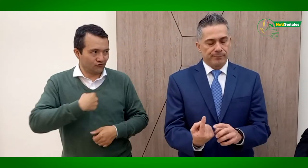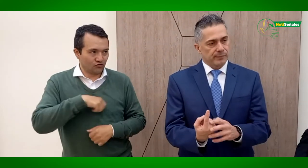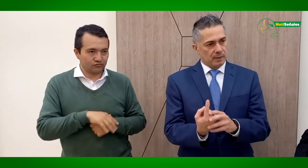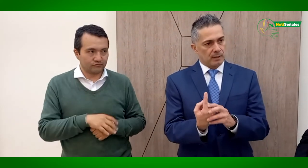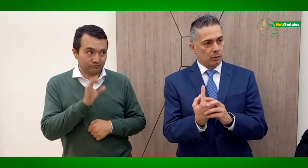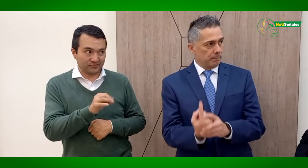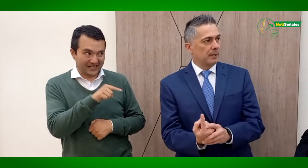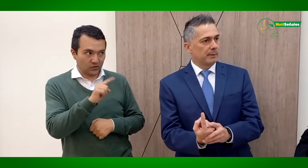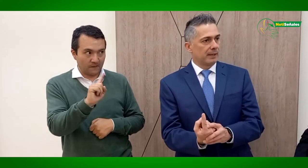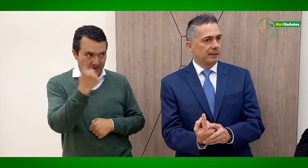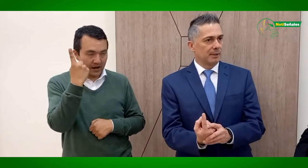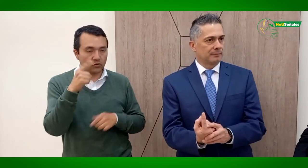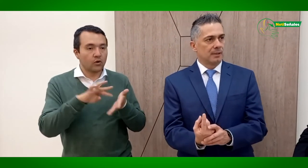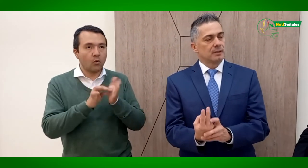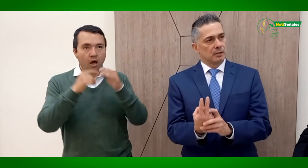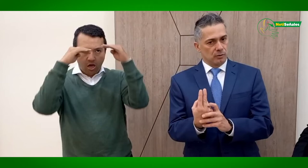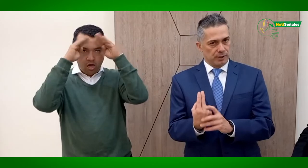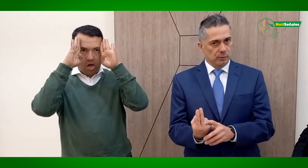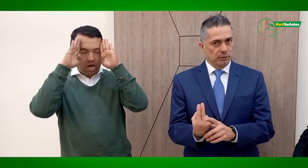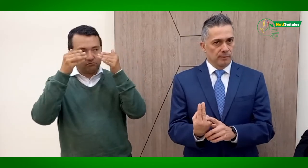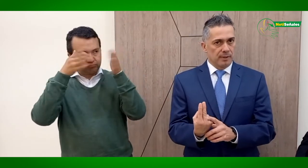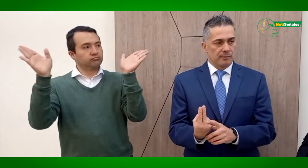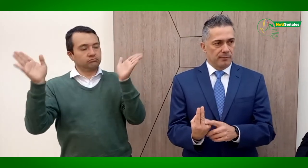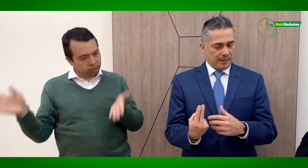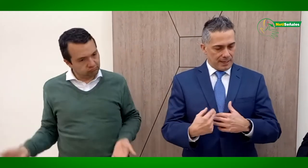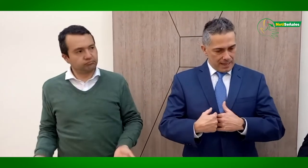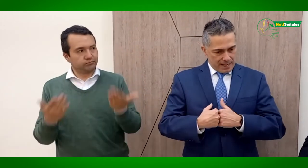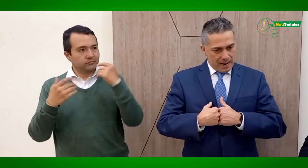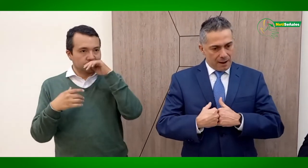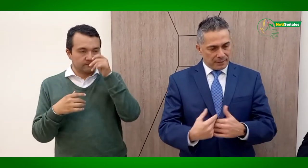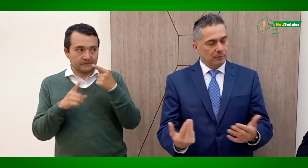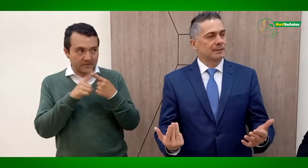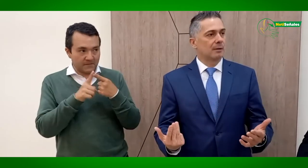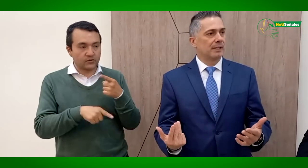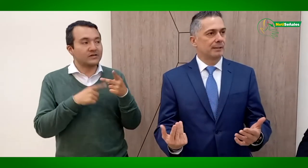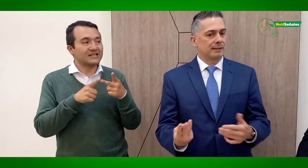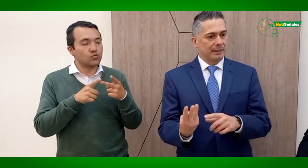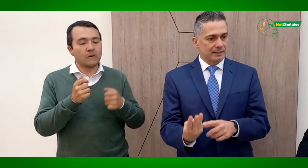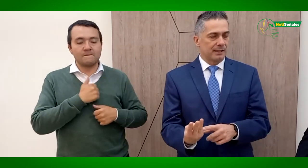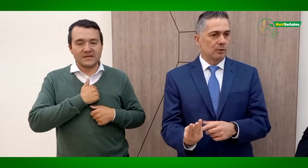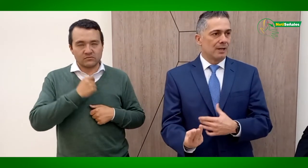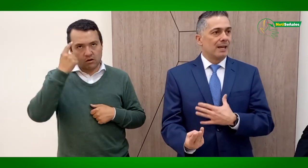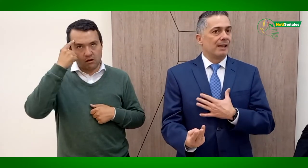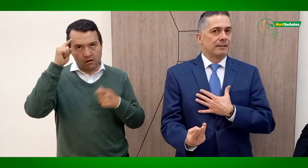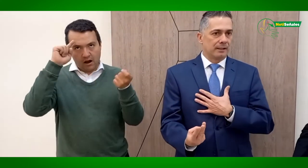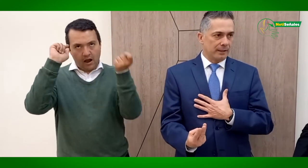romper el paradigma, lo segundo fue abrir nuestra mente, tercero, entender